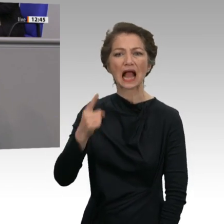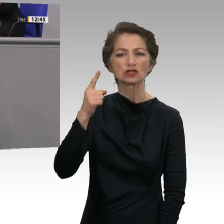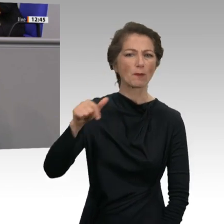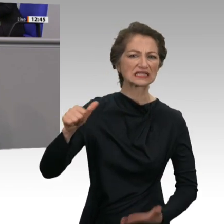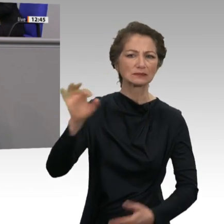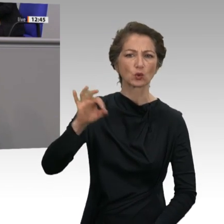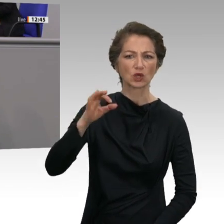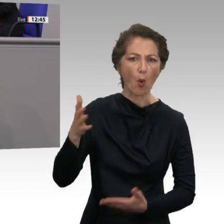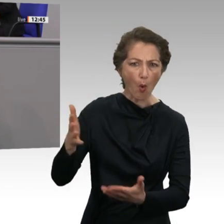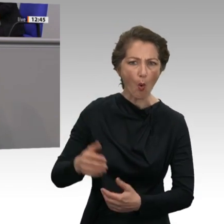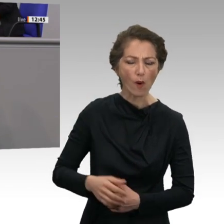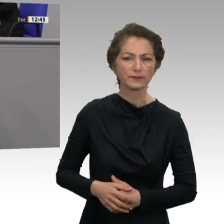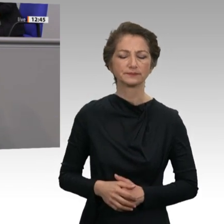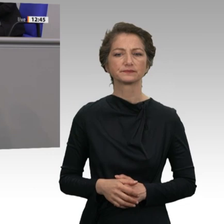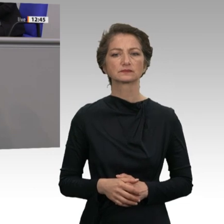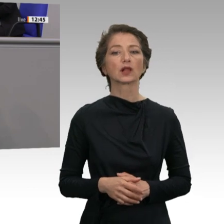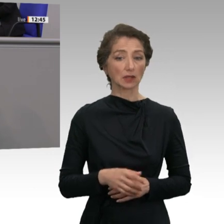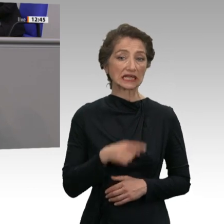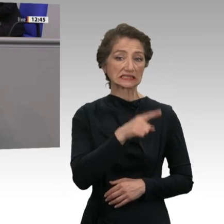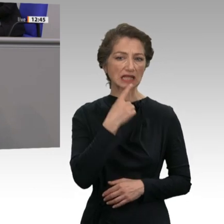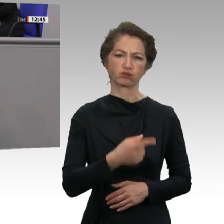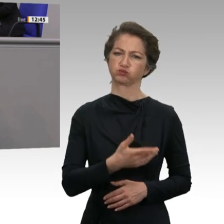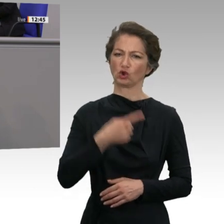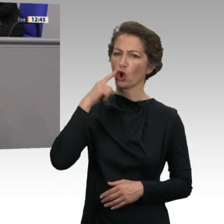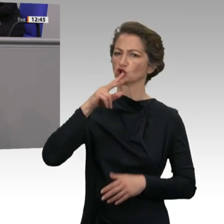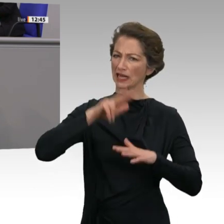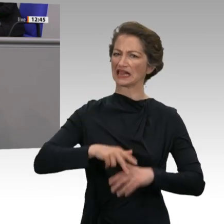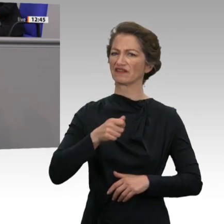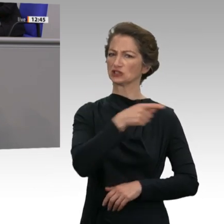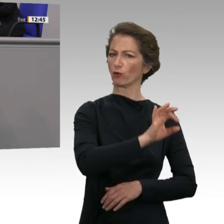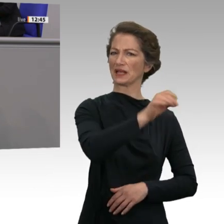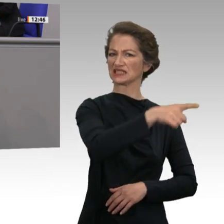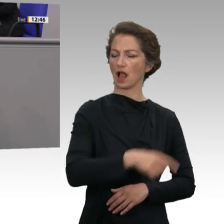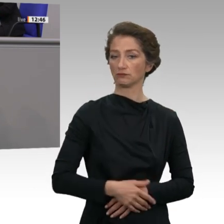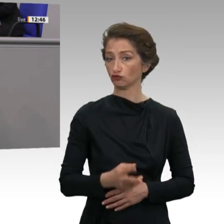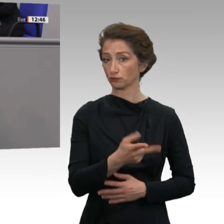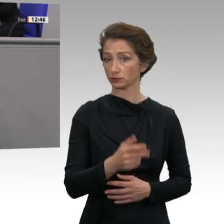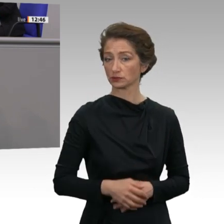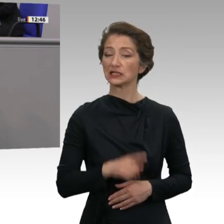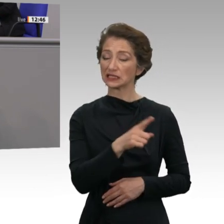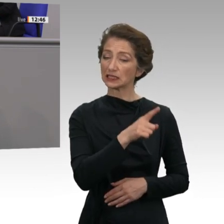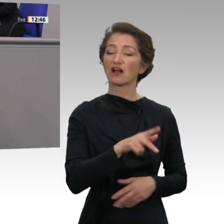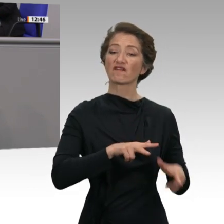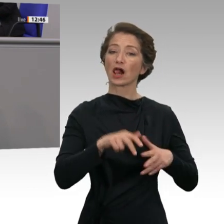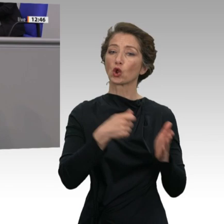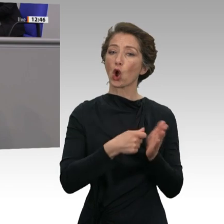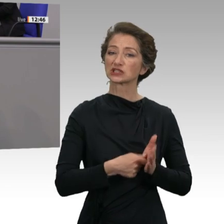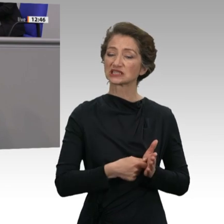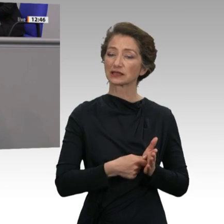Prozent. Zurecht führen Sie dann immer an. Ja, die Deutsche Rentenversicherung ist besser. Die hat Verwaltungskosten bei allen sonstigen Rentenleistungen von 1